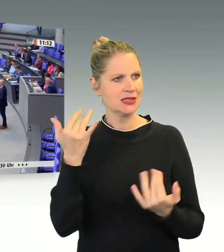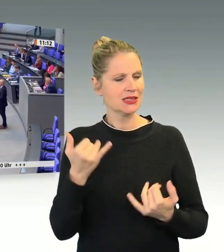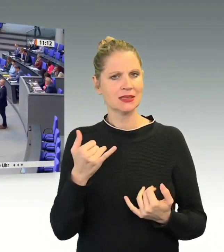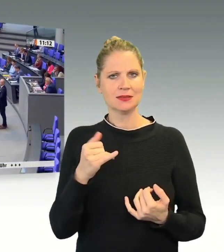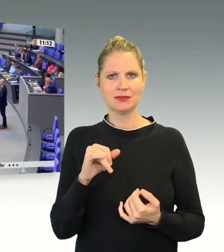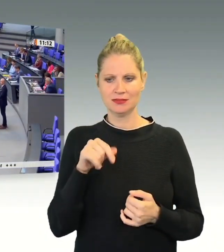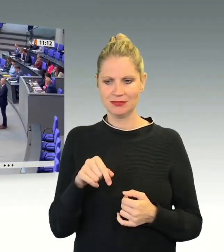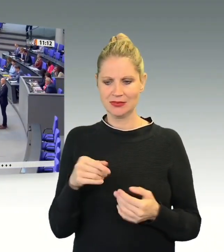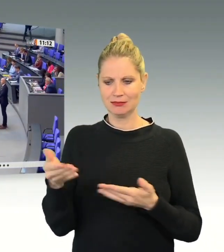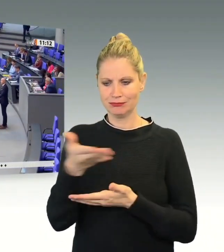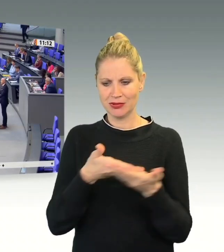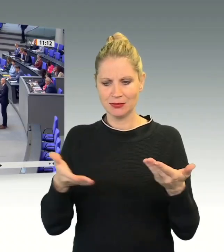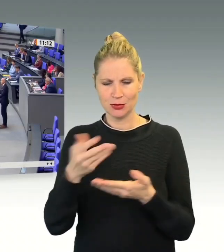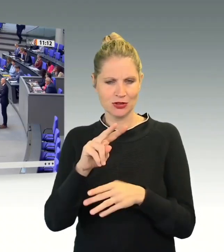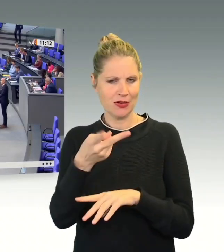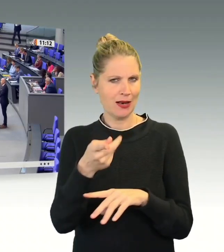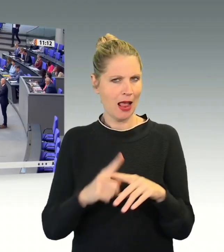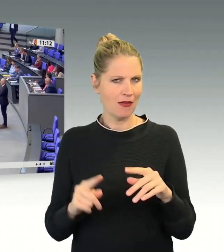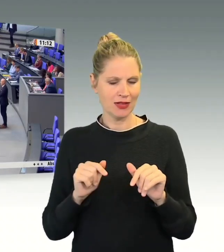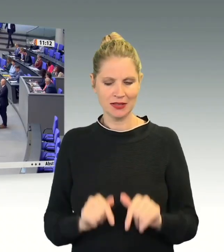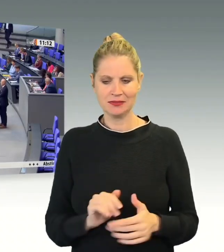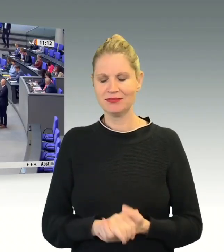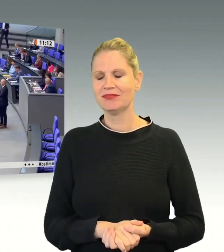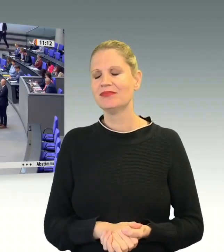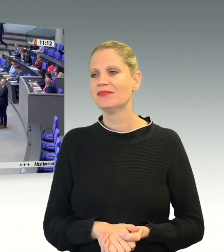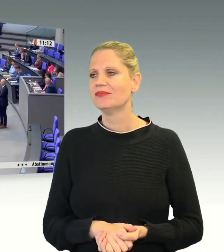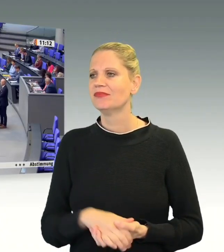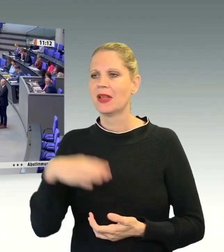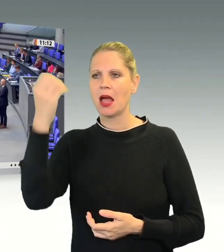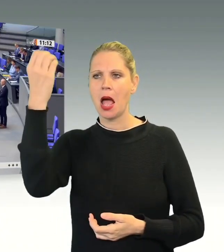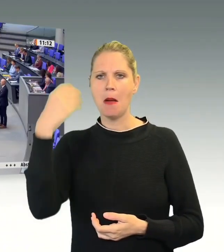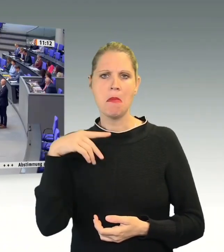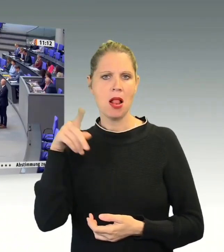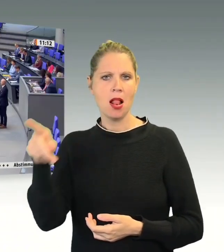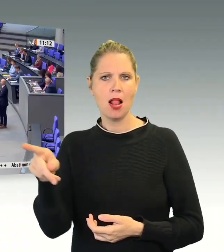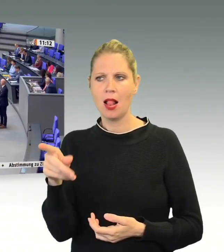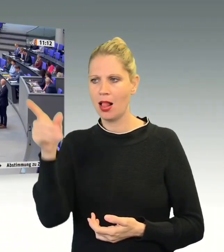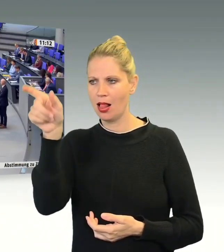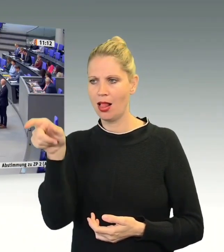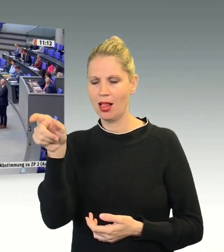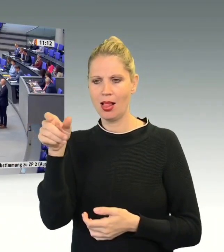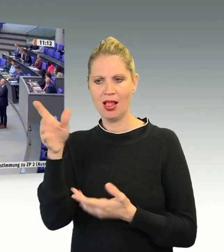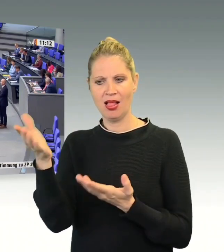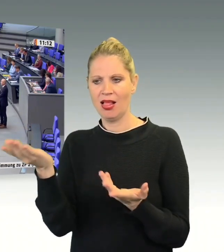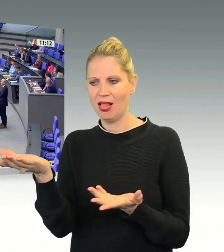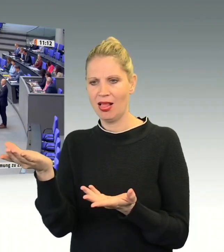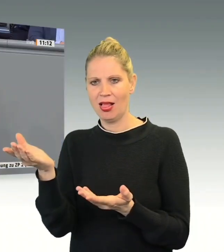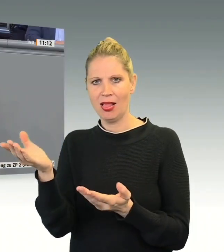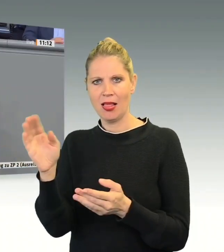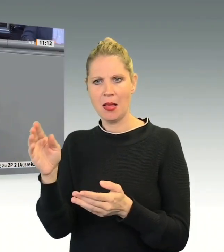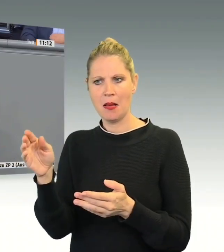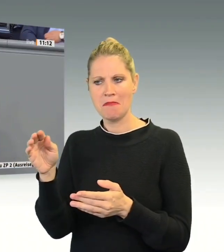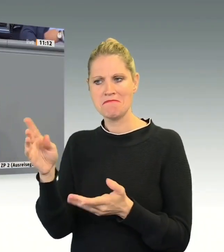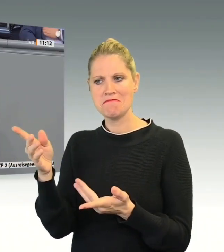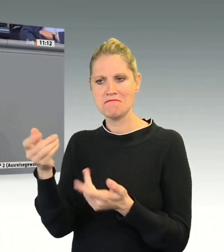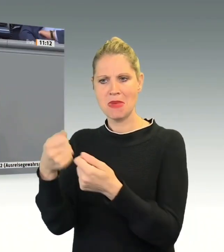Hälfte der Debatte die Damen und Herren aus der Ampel sich Fragen gefallen lassen müssen, und zwar nicht nur hier aus diesem Haus,